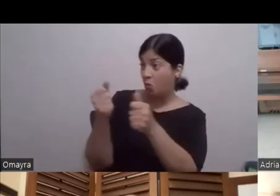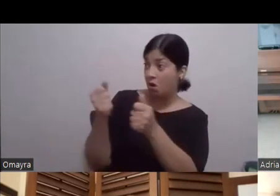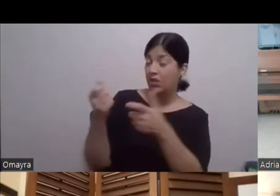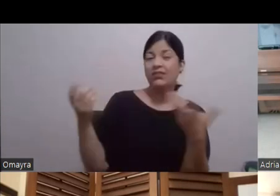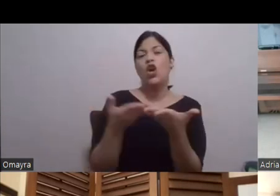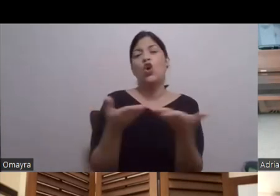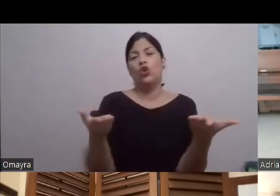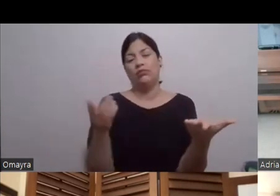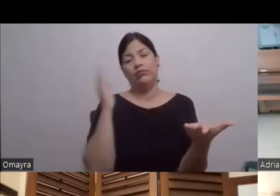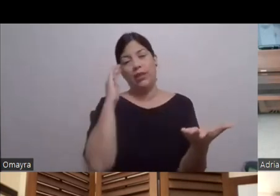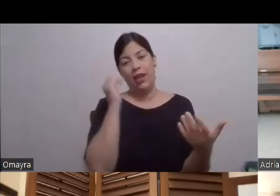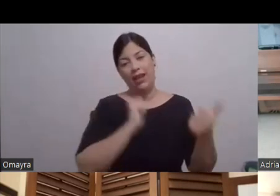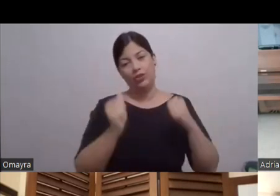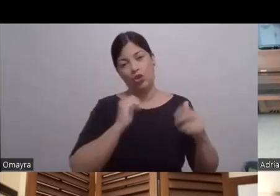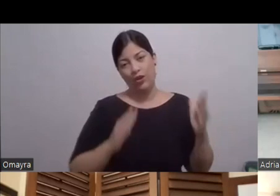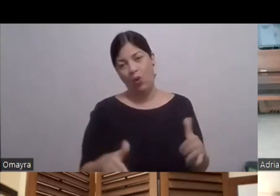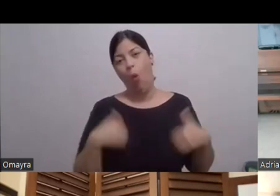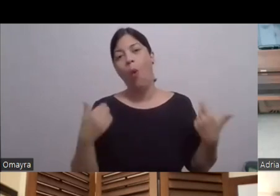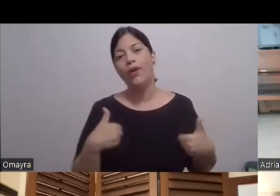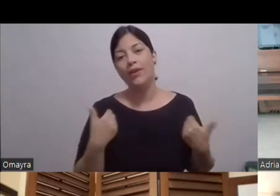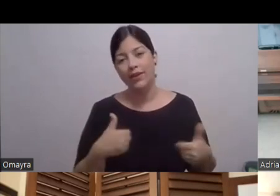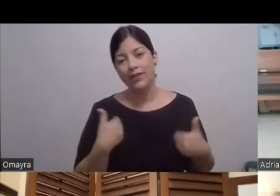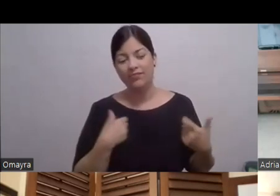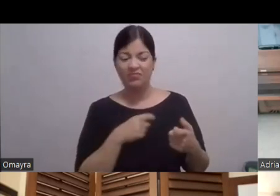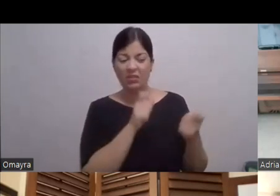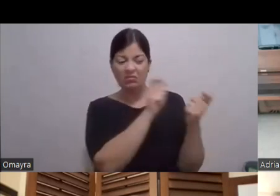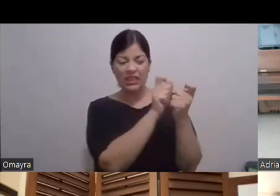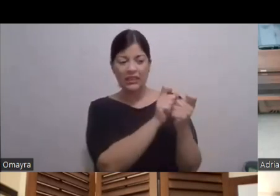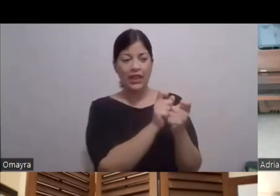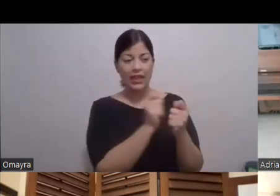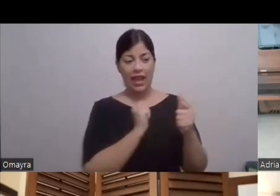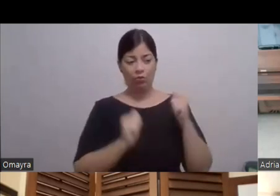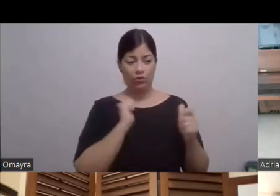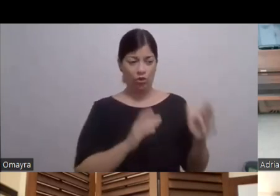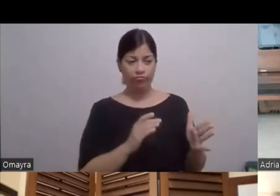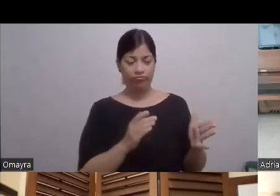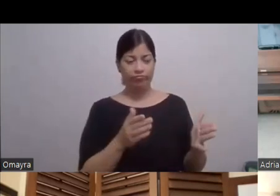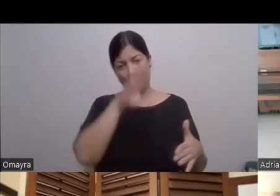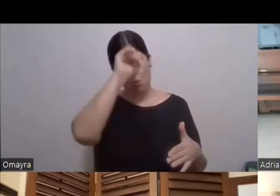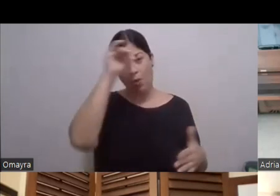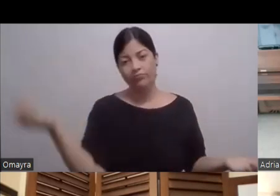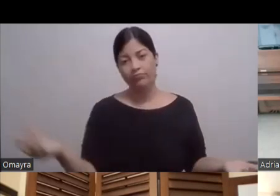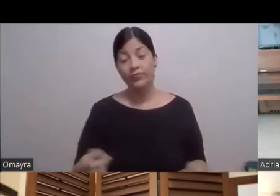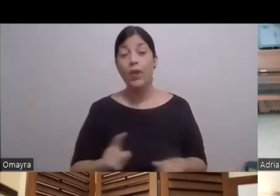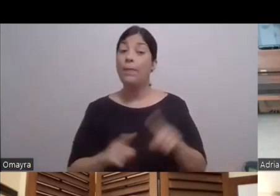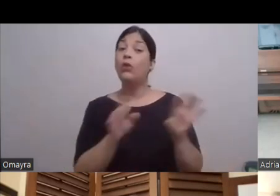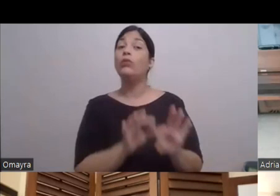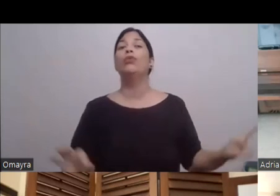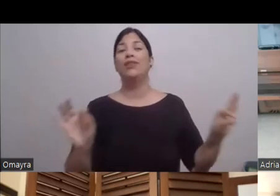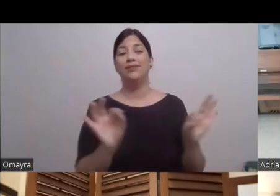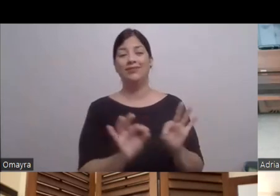que están comenzando Son chicos que están comenzando Y son detallitos De actuación Tontas Pero que son importantes A valor Y le da